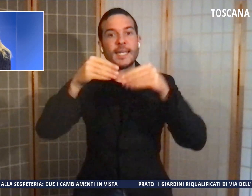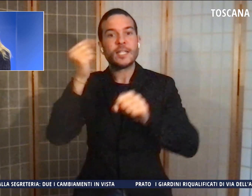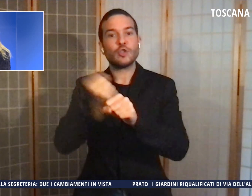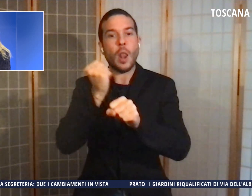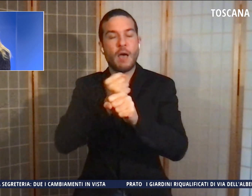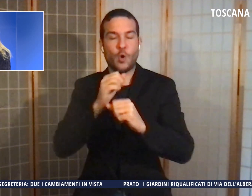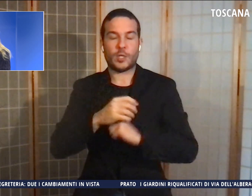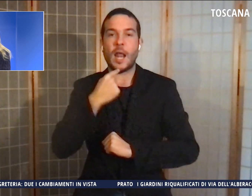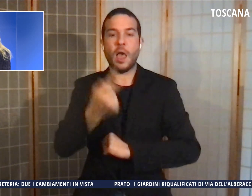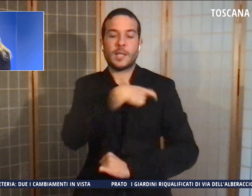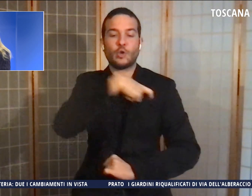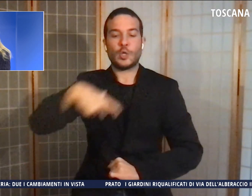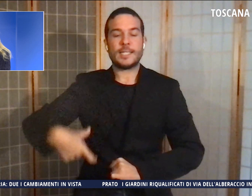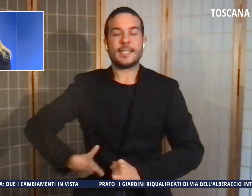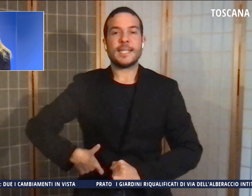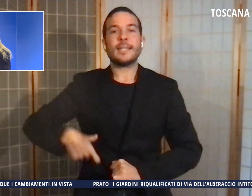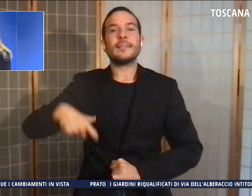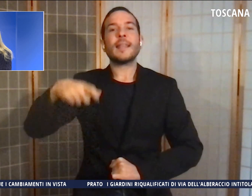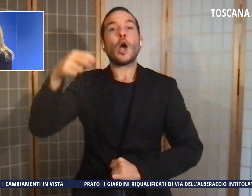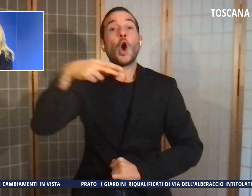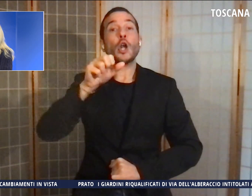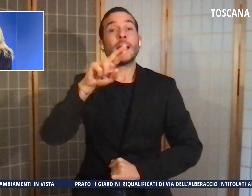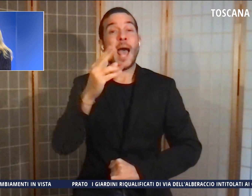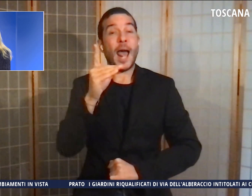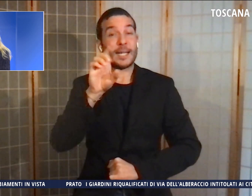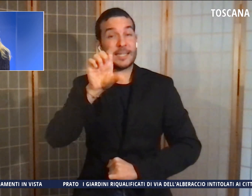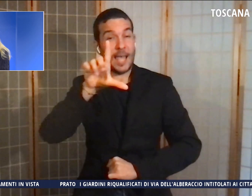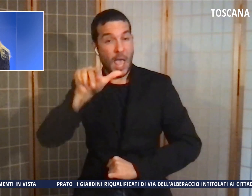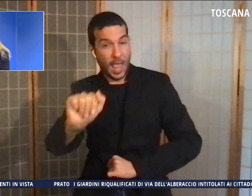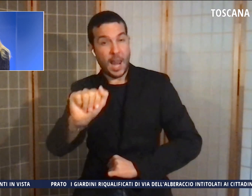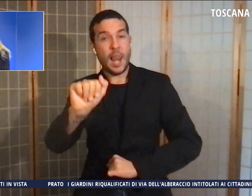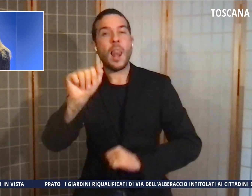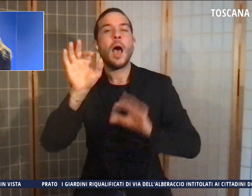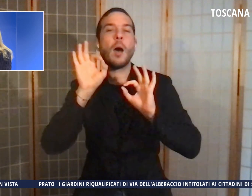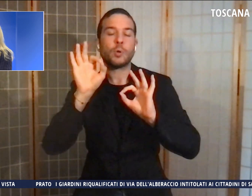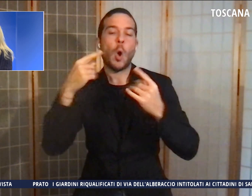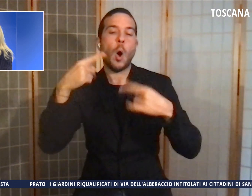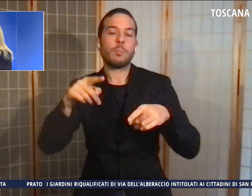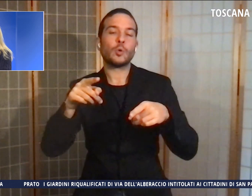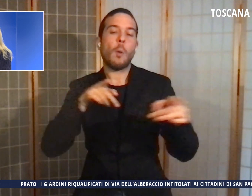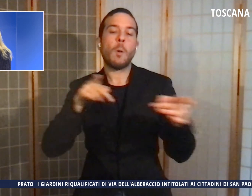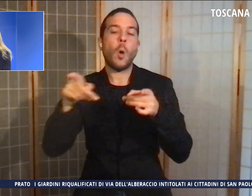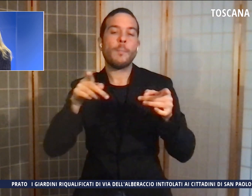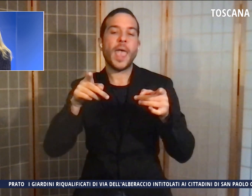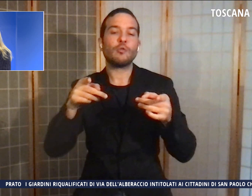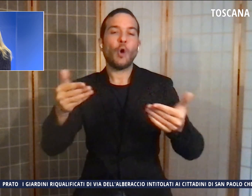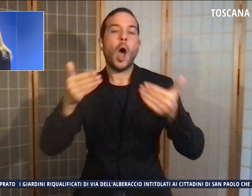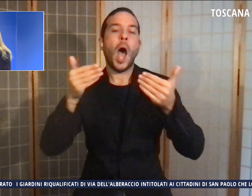sindaco di Firenze, Nardella, in occasione dei tradizionali auguri a Palazzo Vecchio.